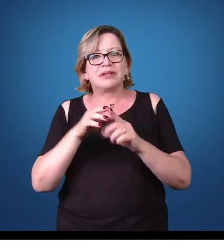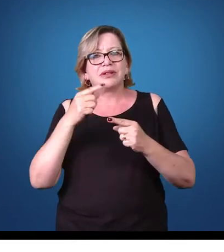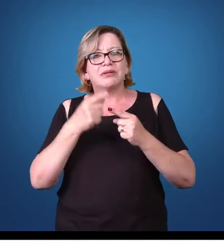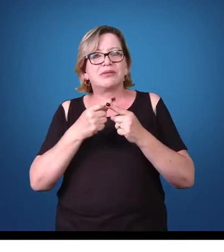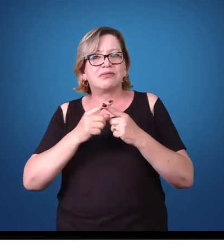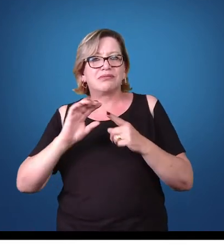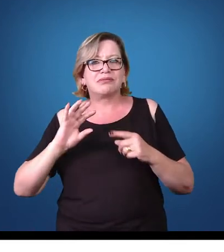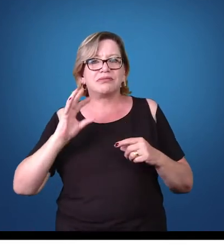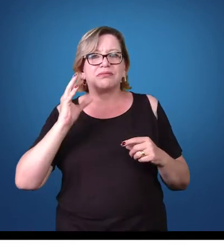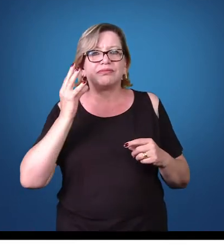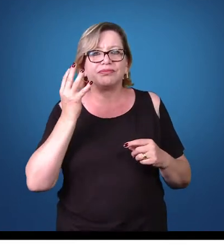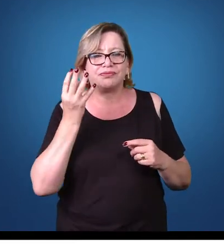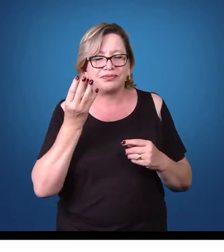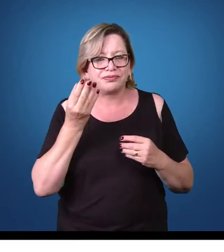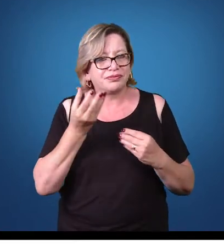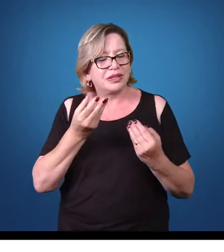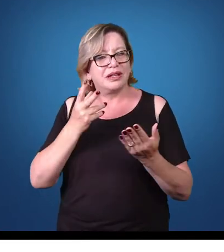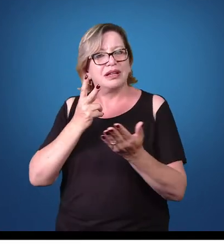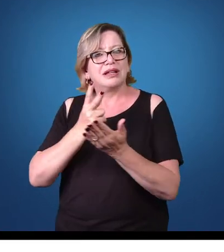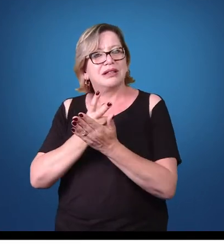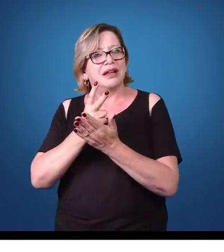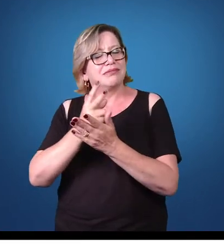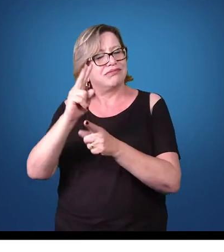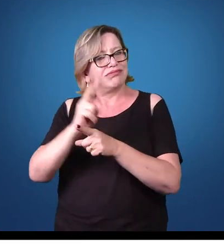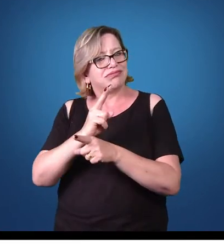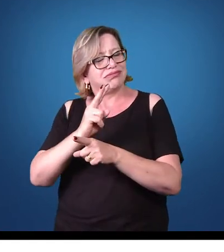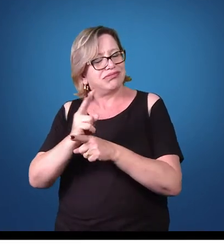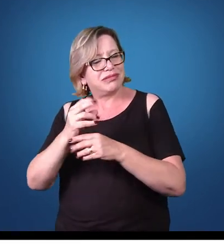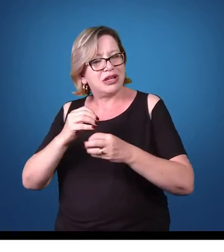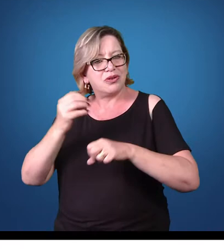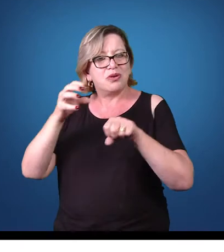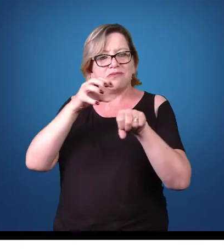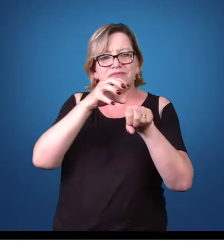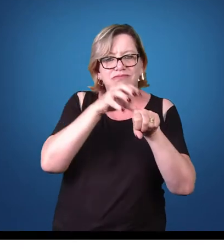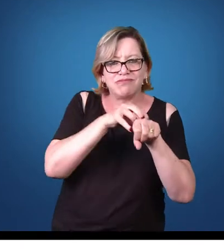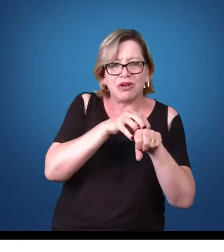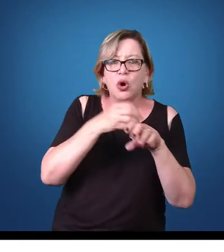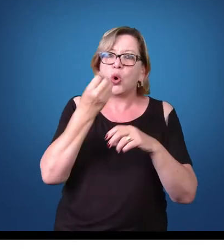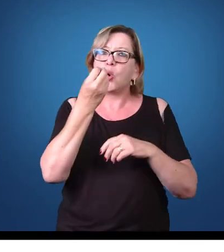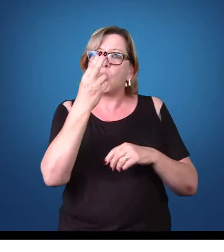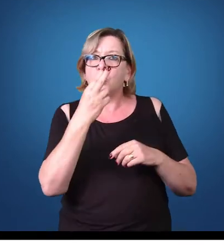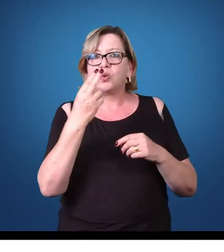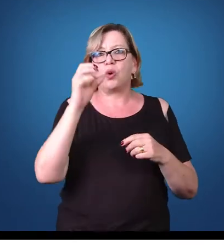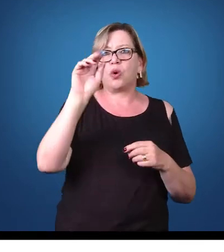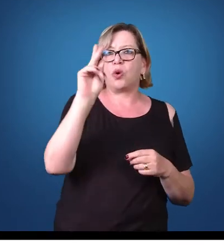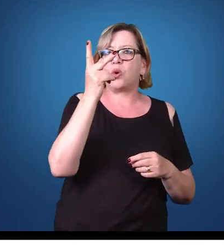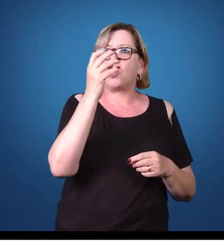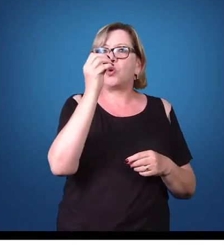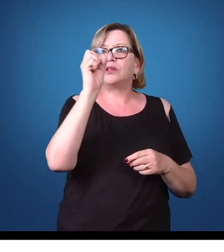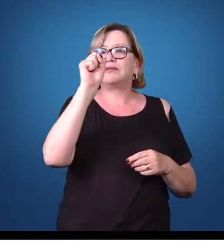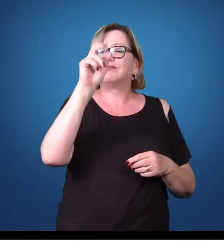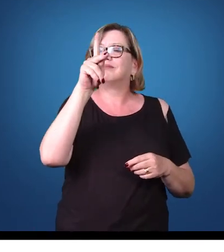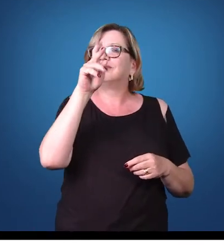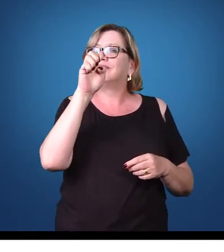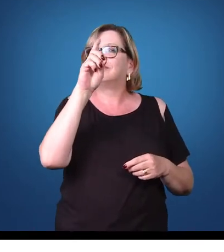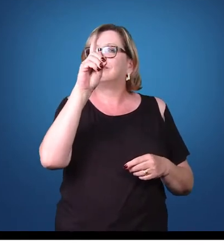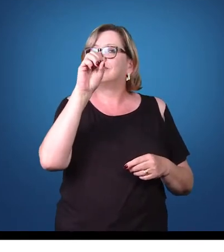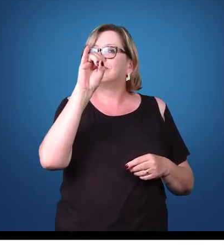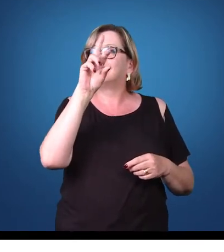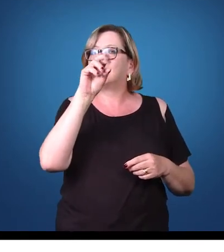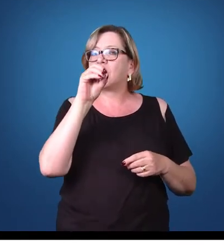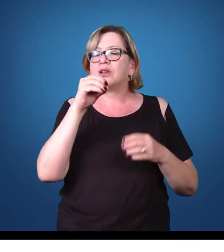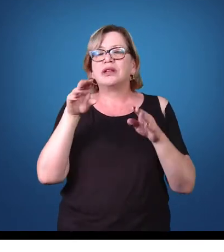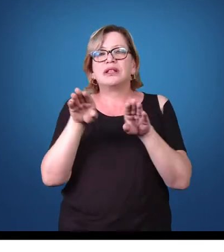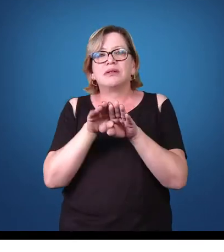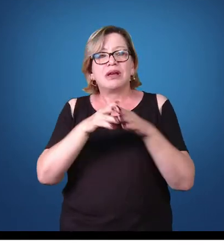essas doenças relacionadas ao hospedeiro, relacionado ao parasita, ao ambiente onde esses hospedeiros estão vivendo, assim